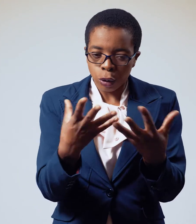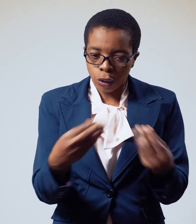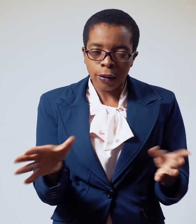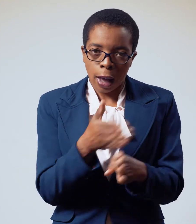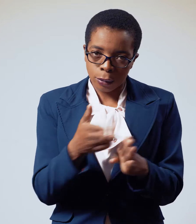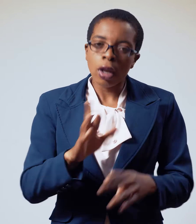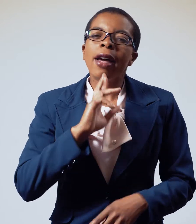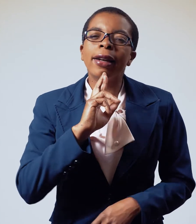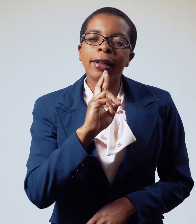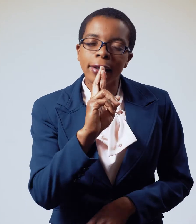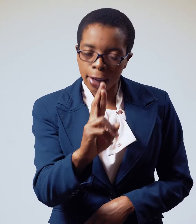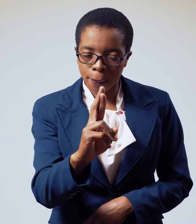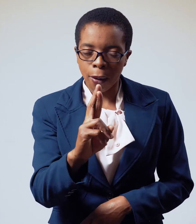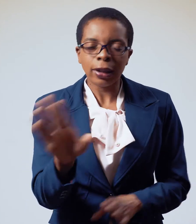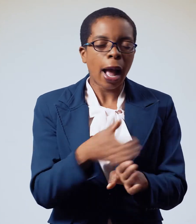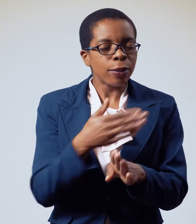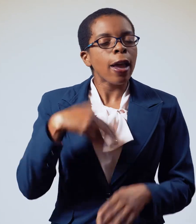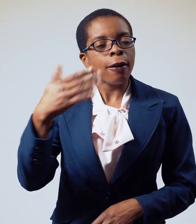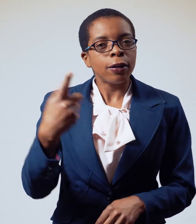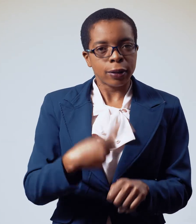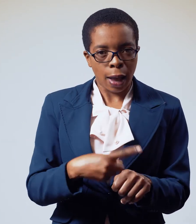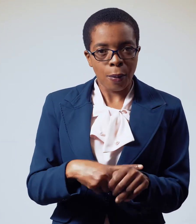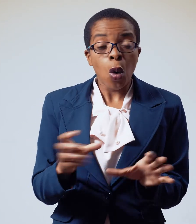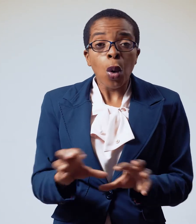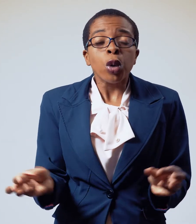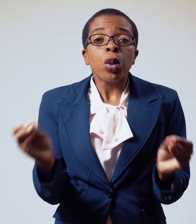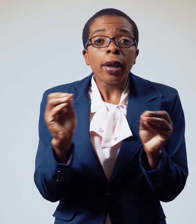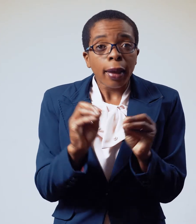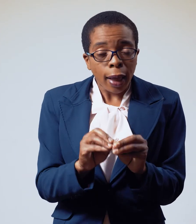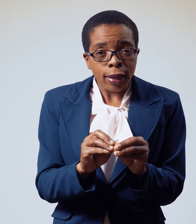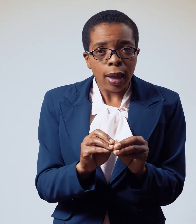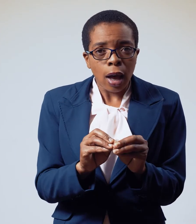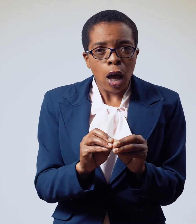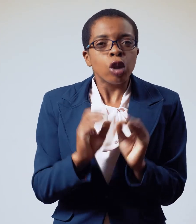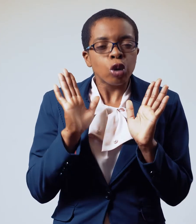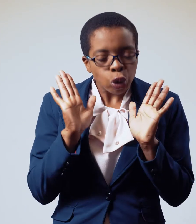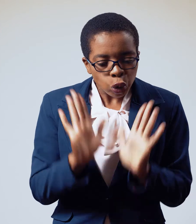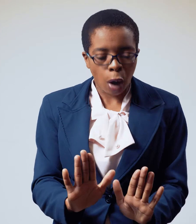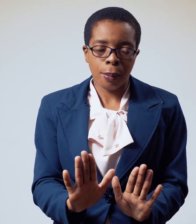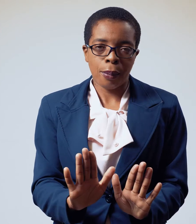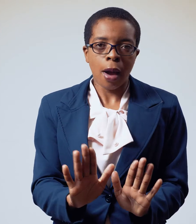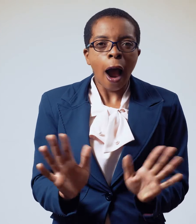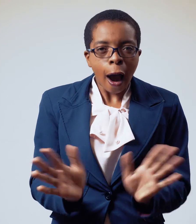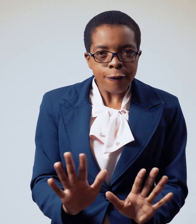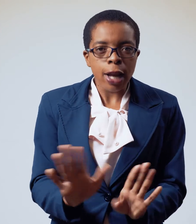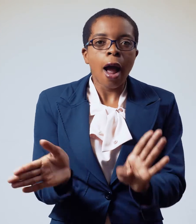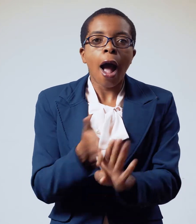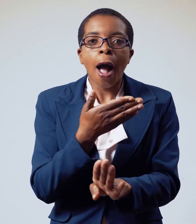Izwirako, chombo chikuru kuruwisa miri jonga. Mangara miri jonga, nguwa zese. Ngati shandei pamwe chete,